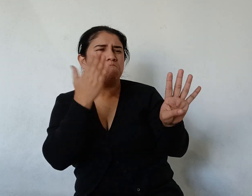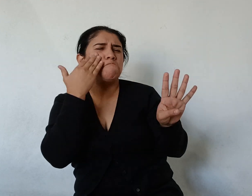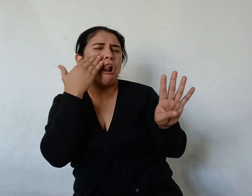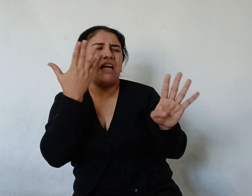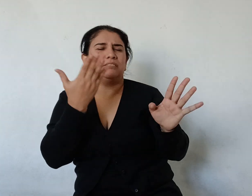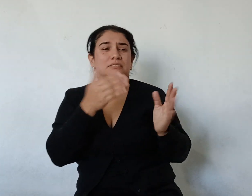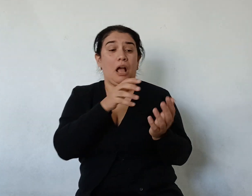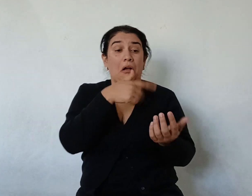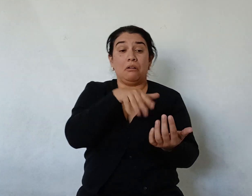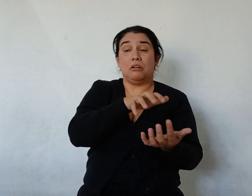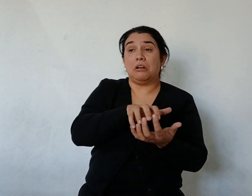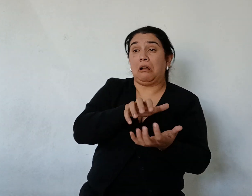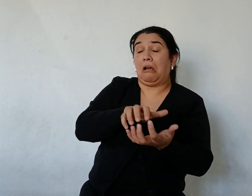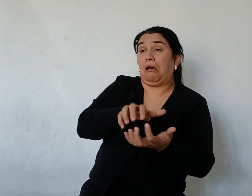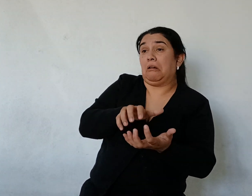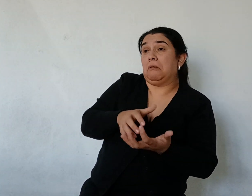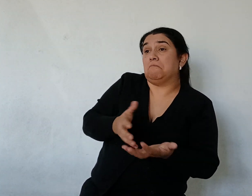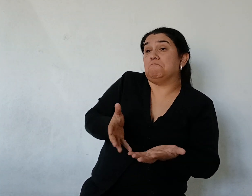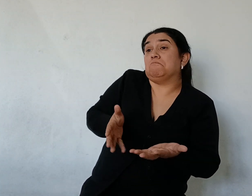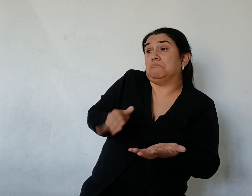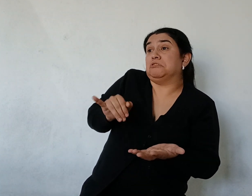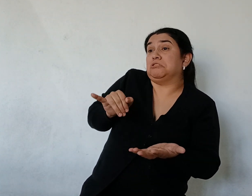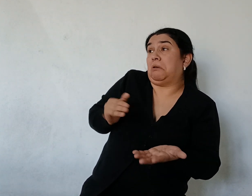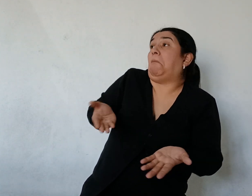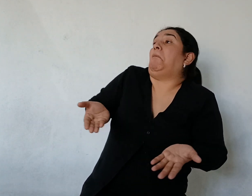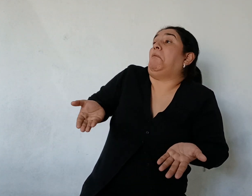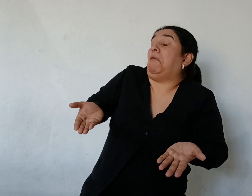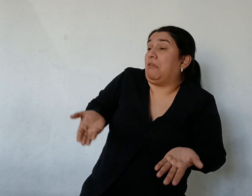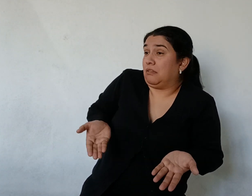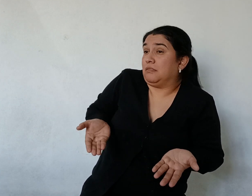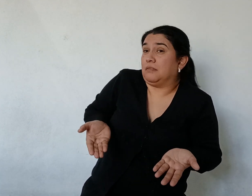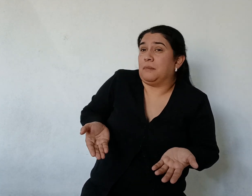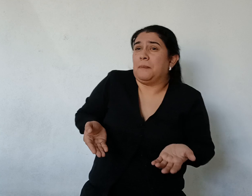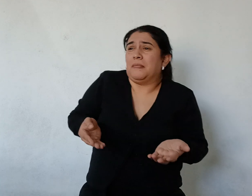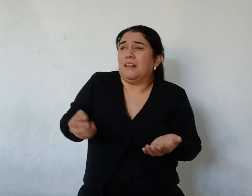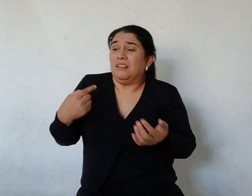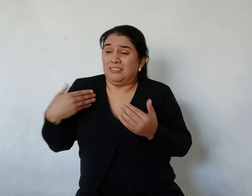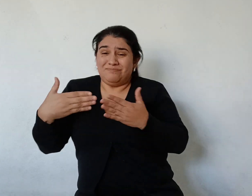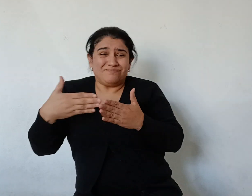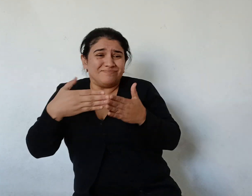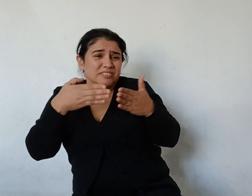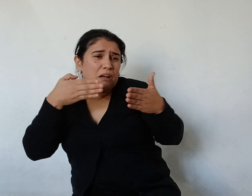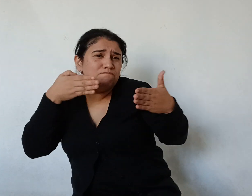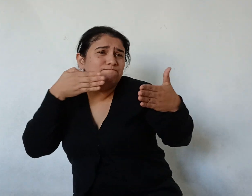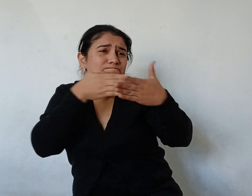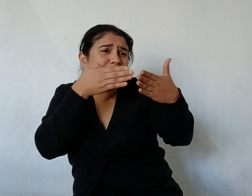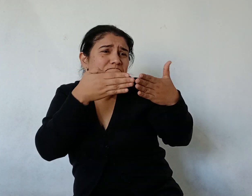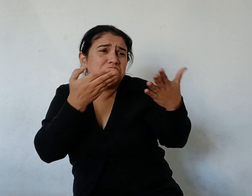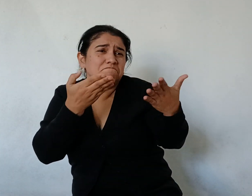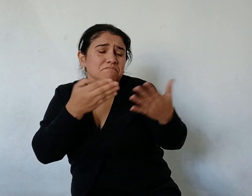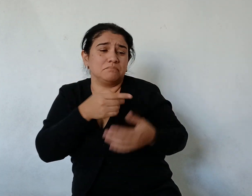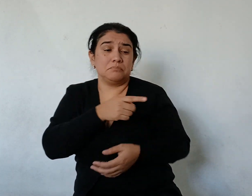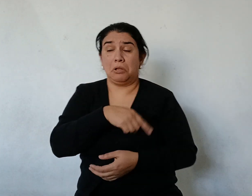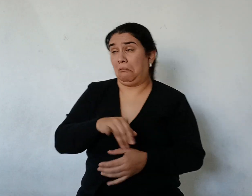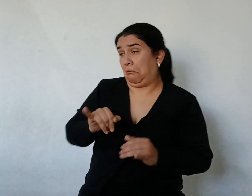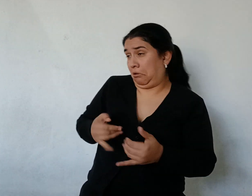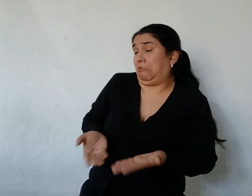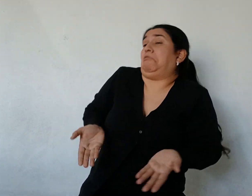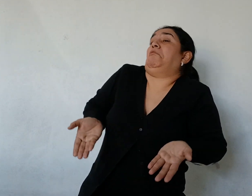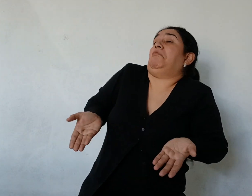¡Ya lo sabemos! ¡No podemos pasar! ¡Es lo que queremos! ¡Saquen el dique! ¡No lo